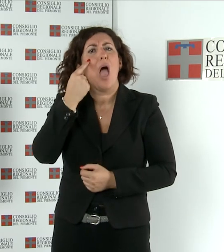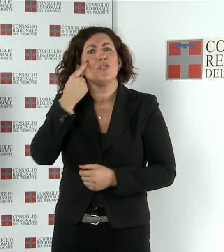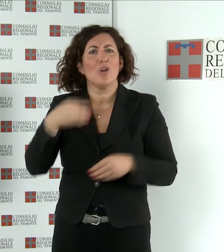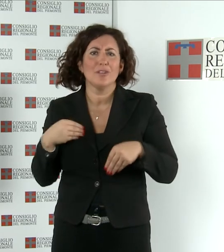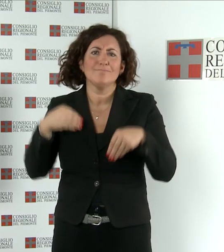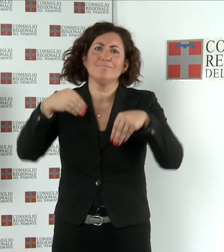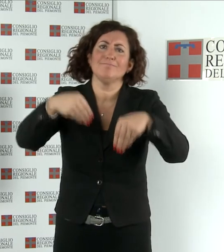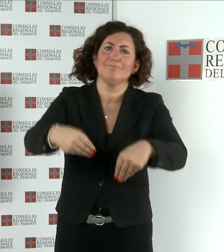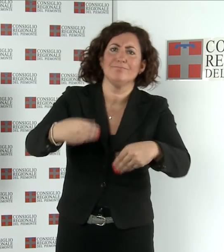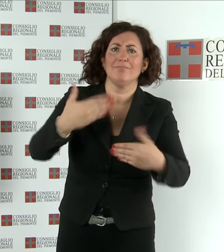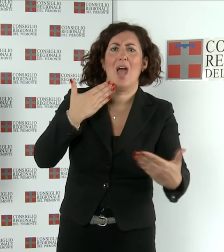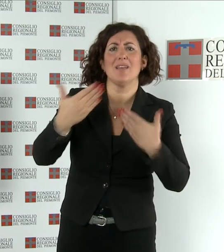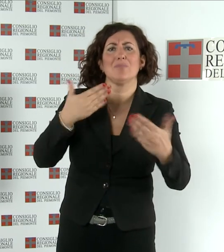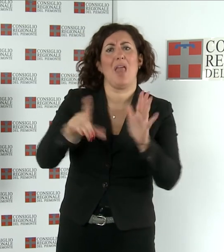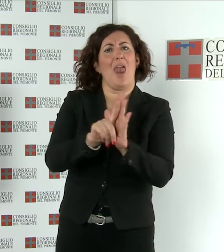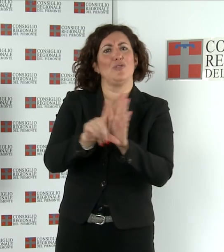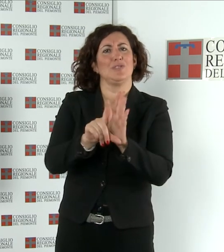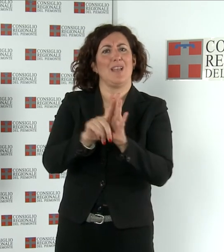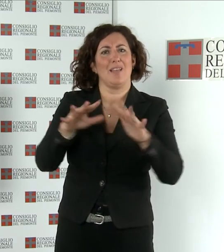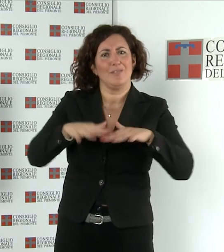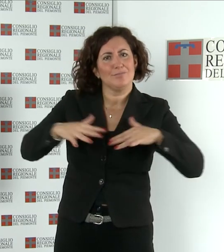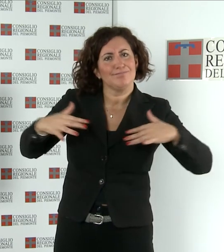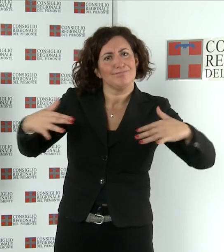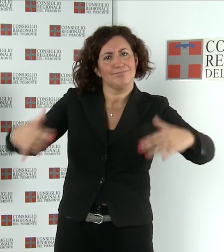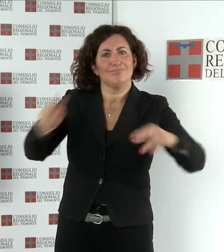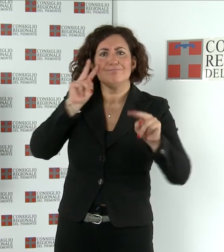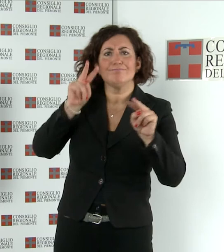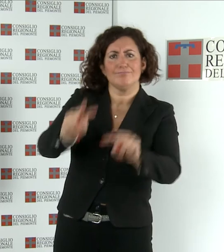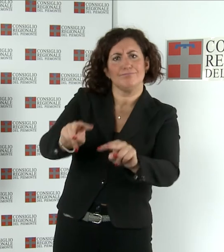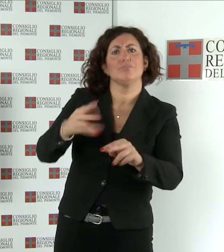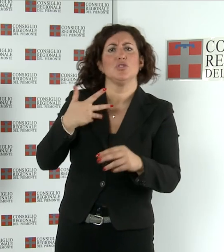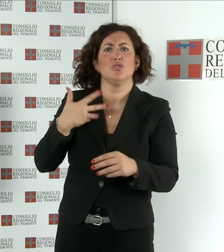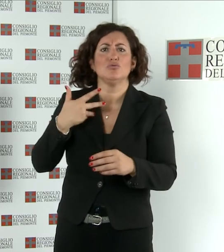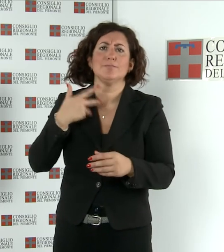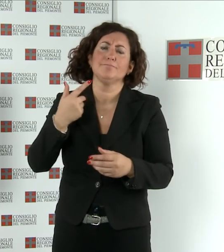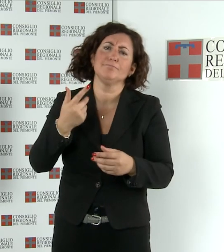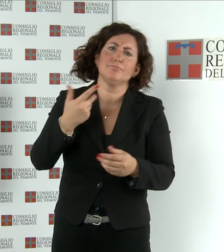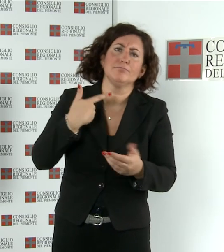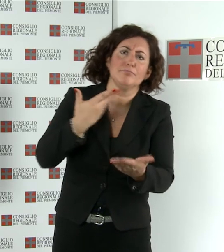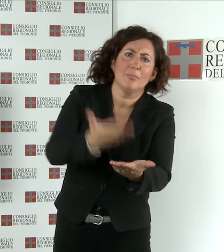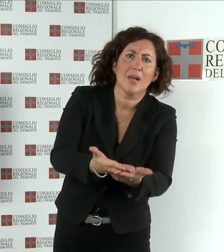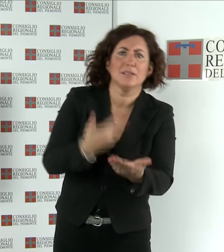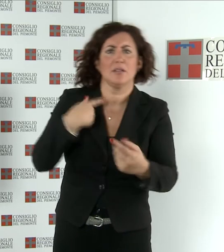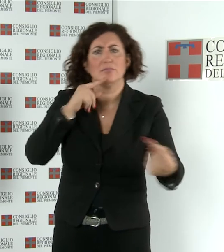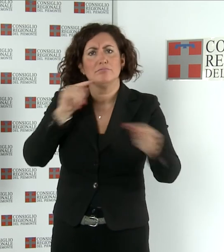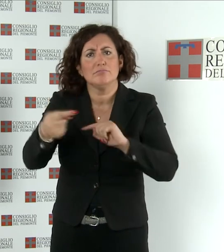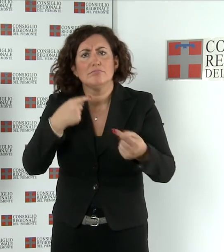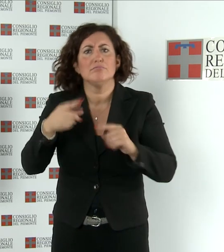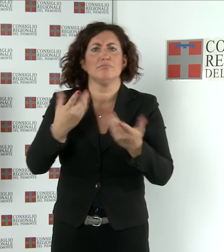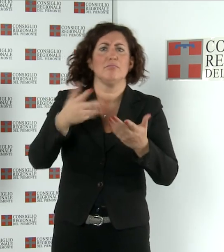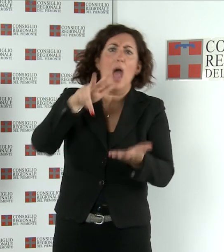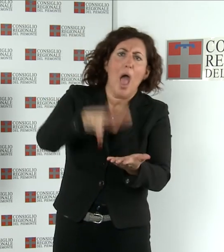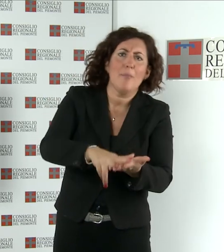'Assemblea legislativa, nel corso della quale vengono presentati, discussi ed eventualmente approvati progetti di legge dei giovani